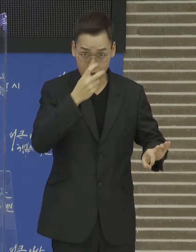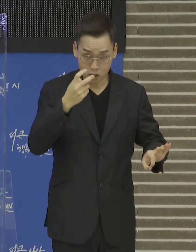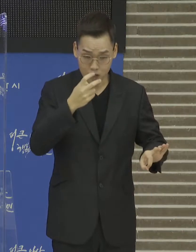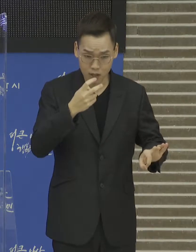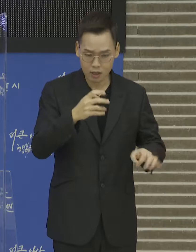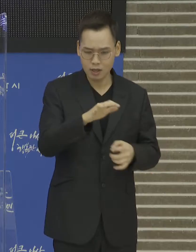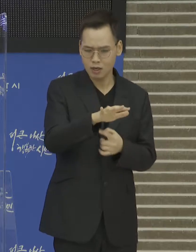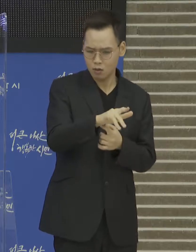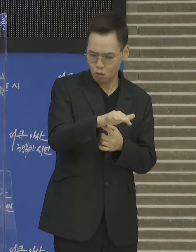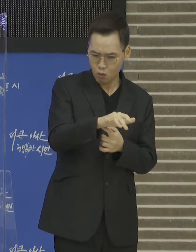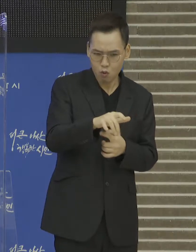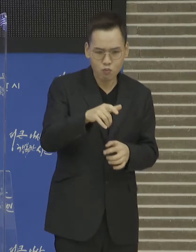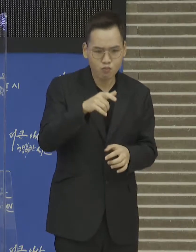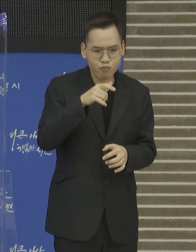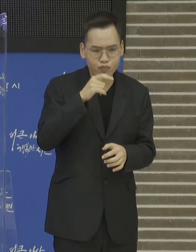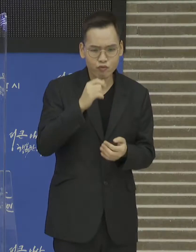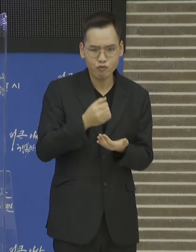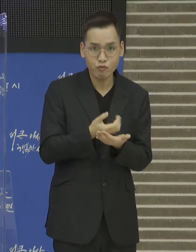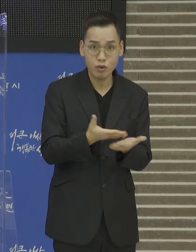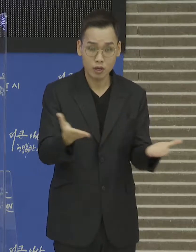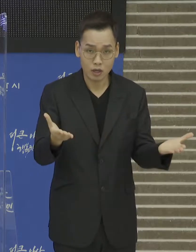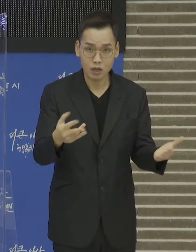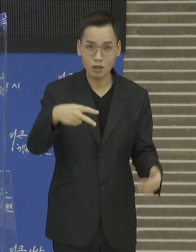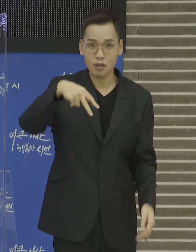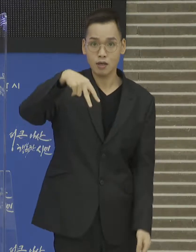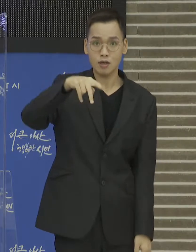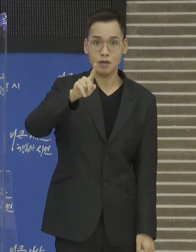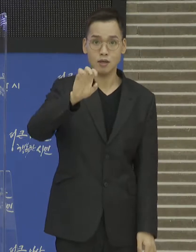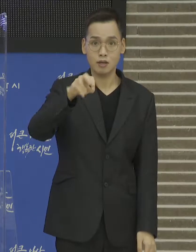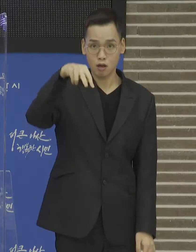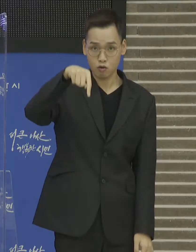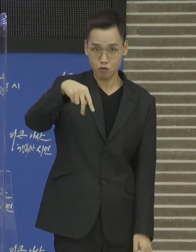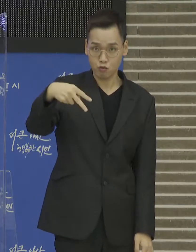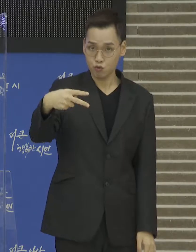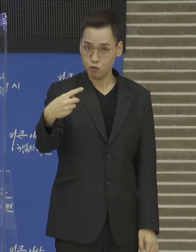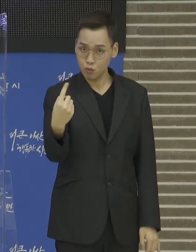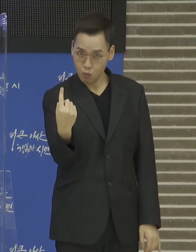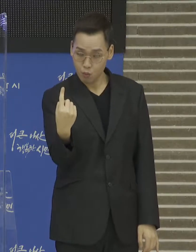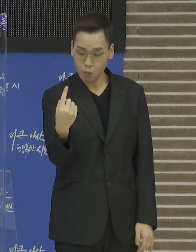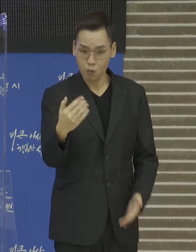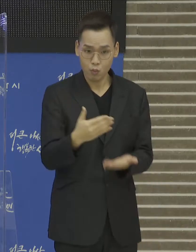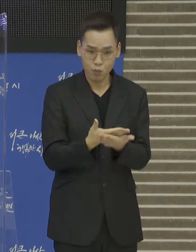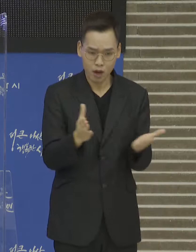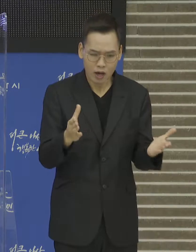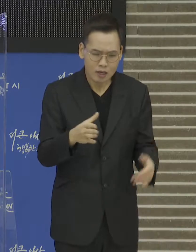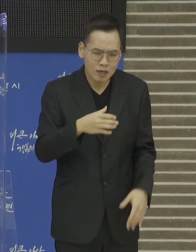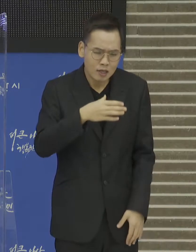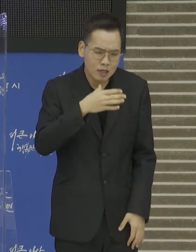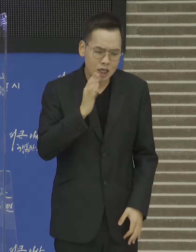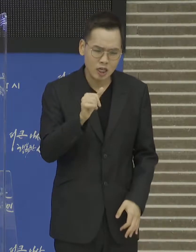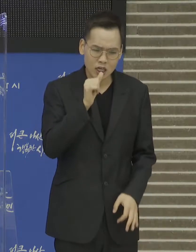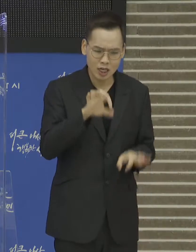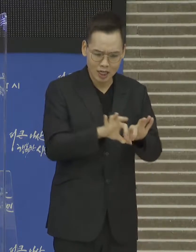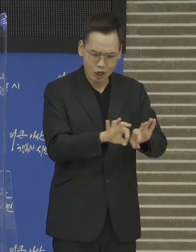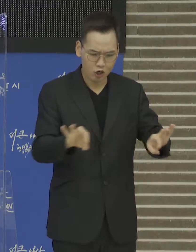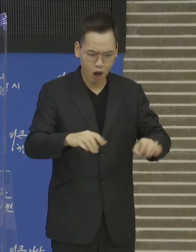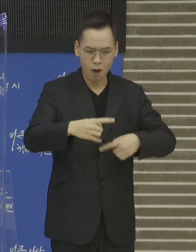생활용소개발사업, 상수도 근로시스템 구축사업, 노후상수도관 교체사업,